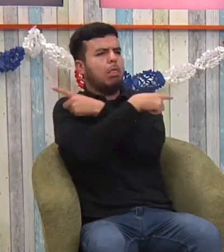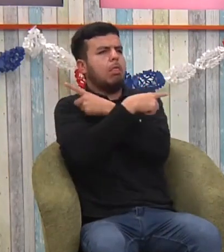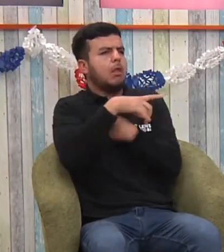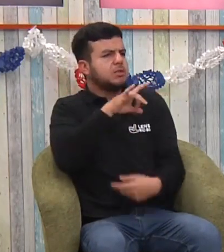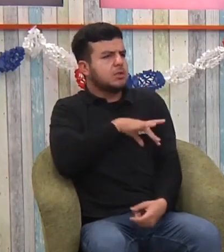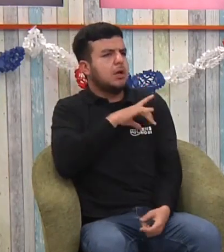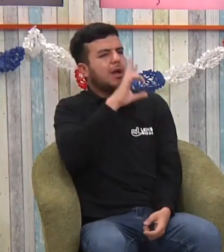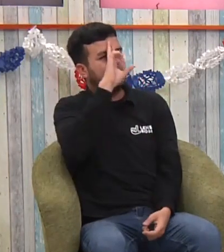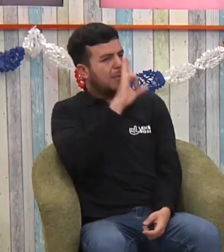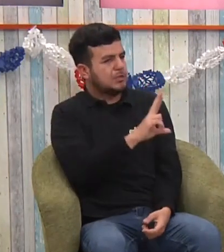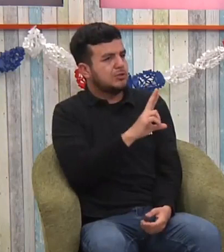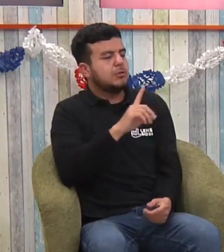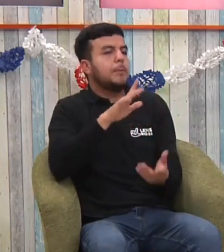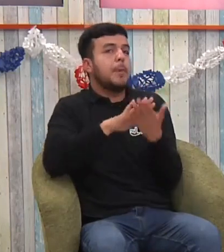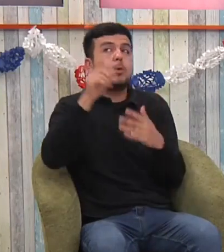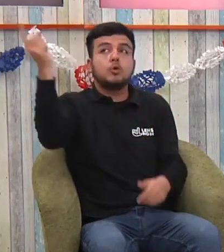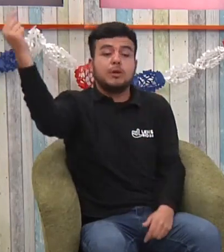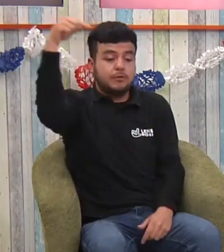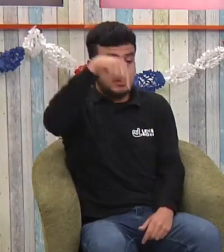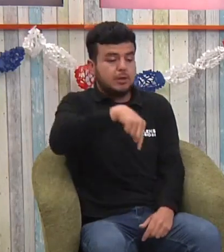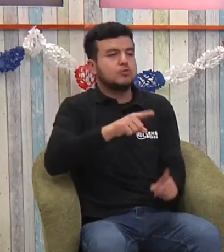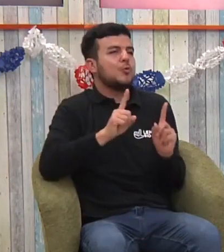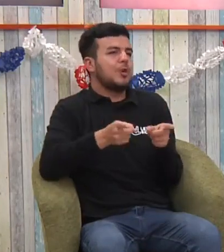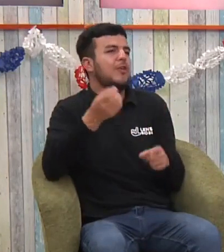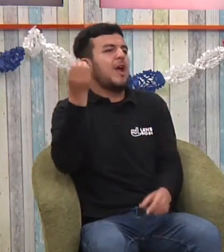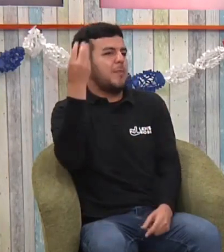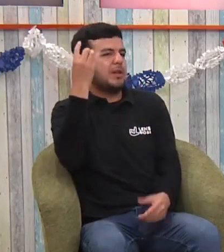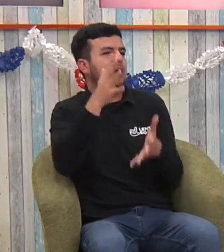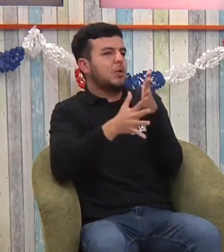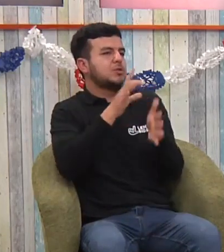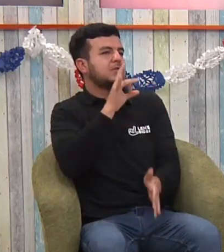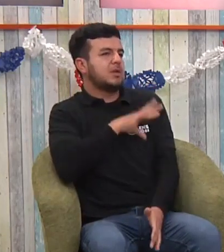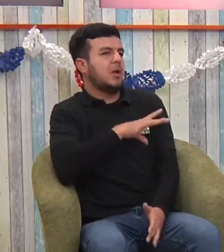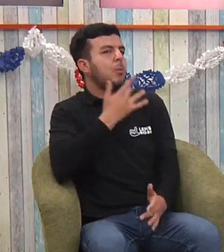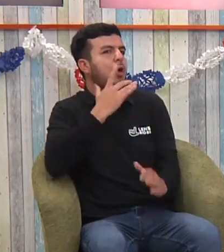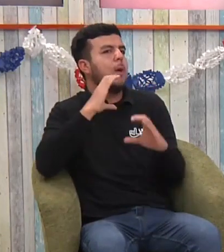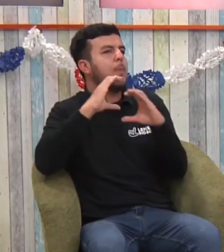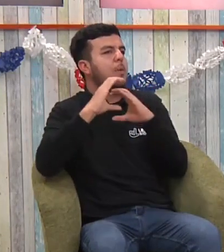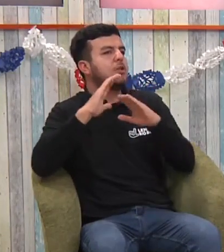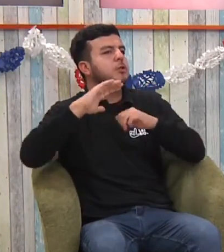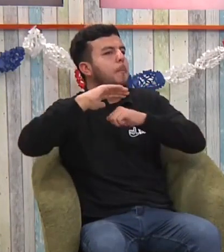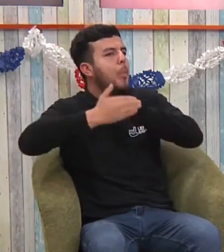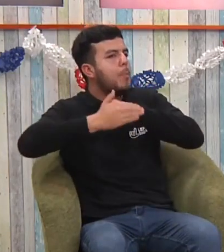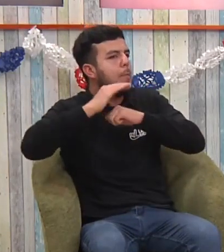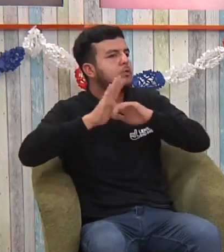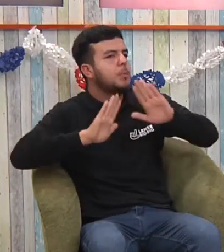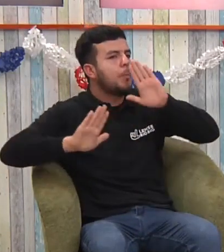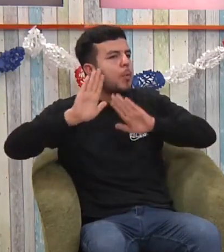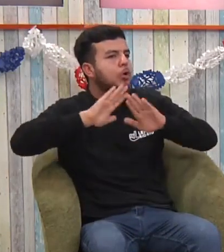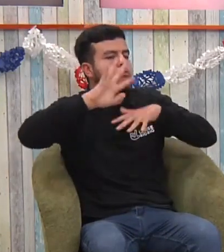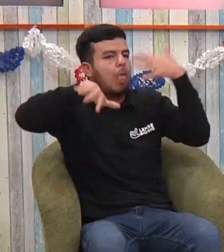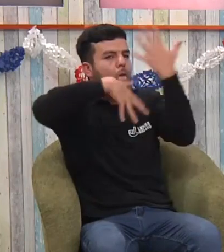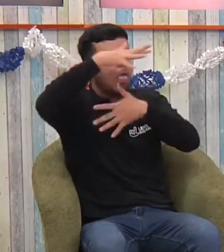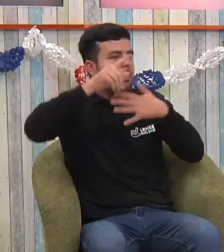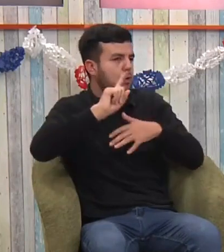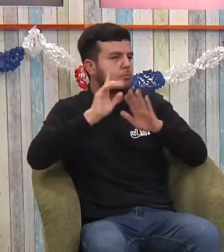claro quizás se va a confundir en un principio pero puede aprender la lengua de señas chilenas empezar a comunicarse y